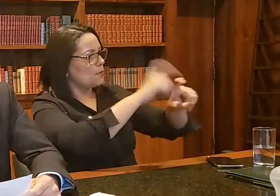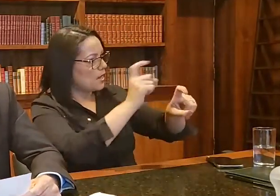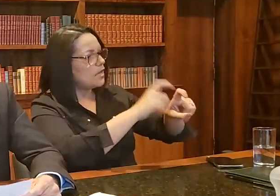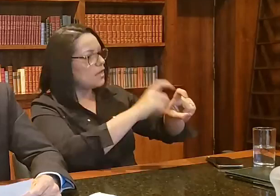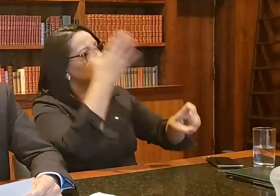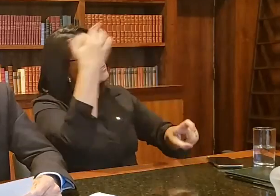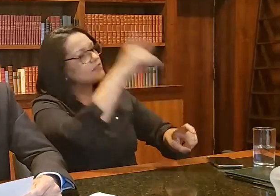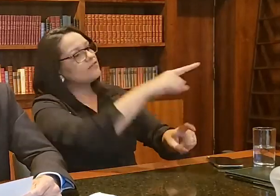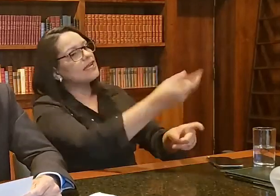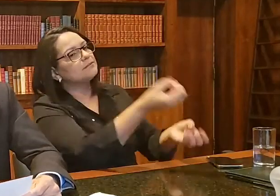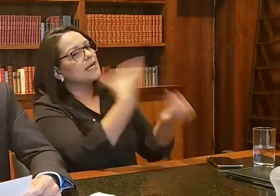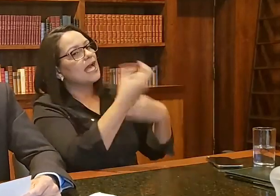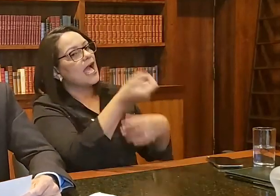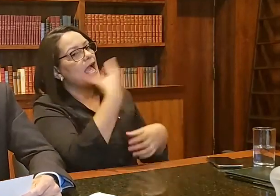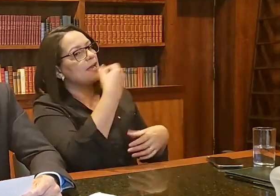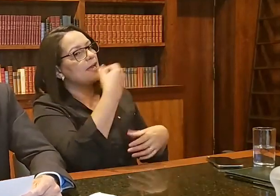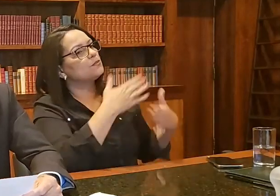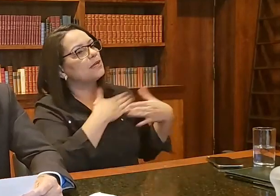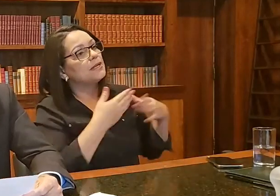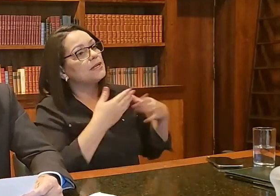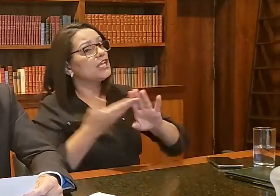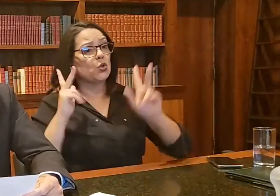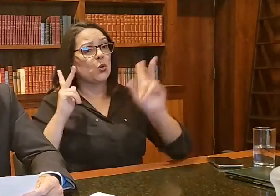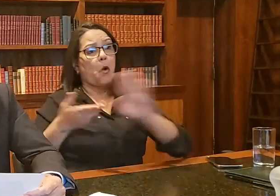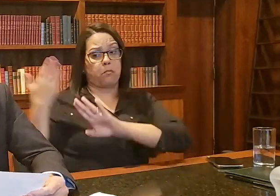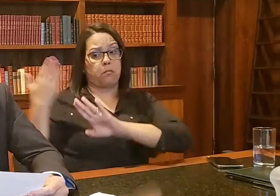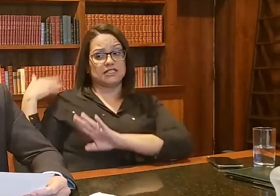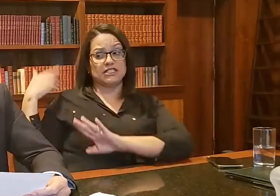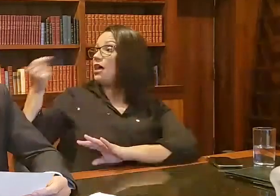ele vai receitar para mim, o que me salvou lá atrás.